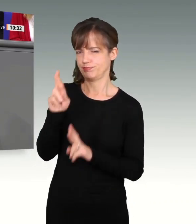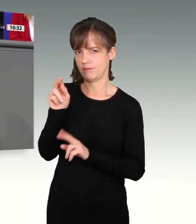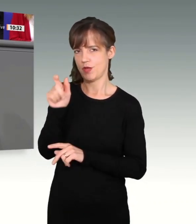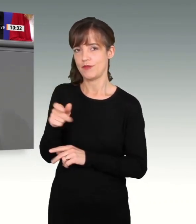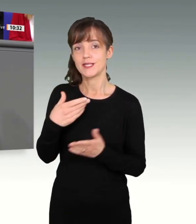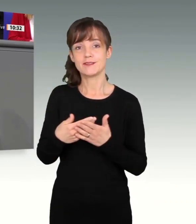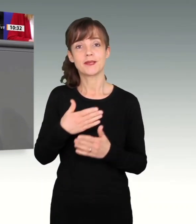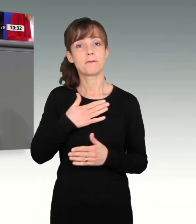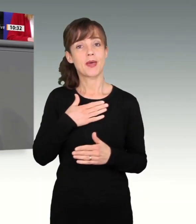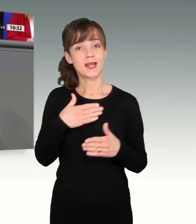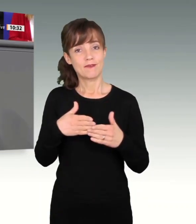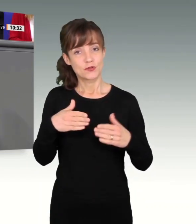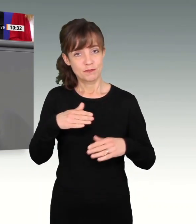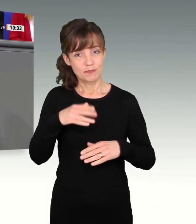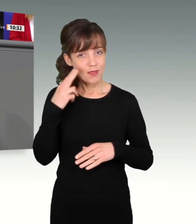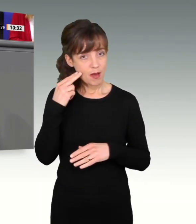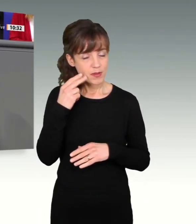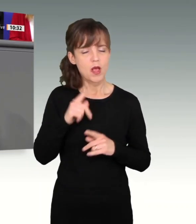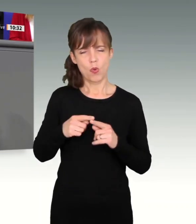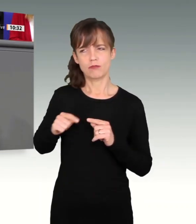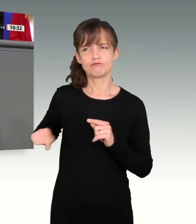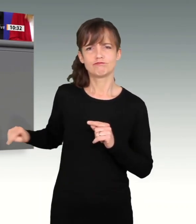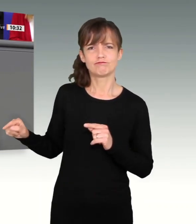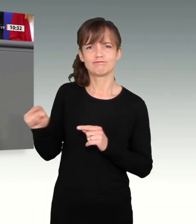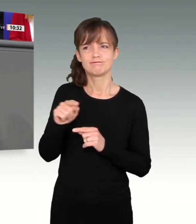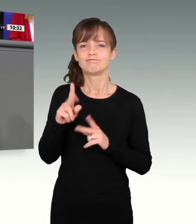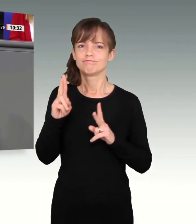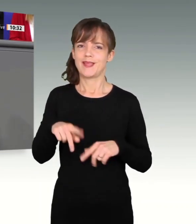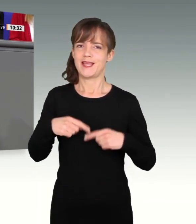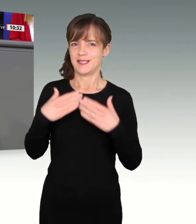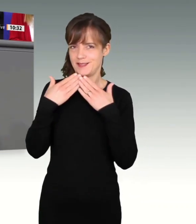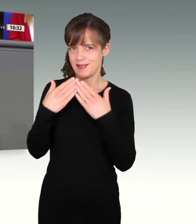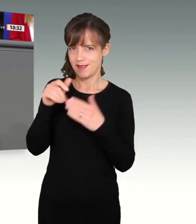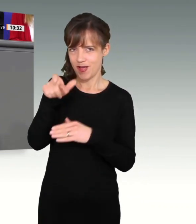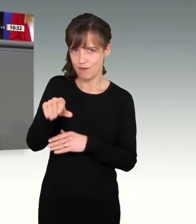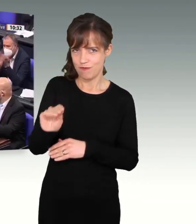Namen meiner Fraktion, aber wahrscheinlich auch von vielen anderen mehr, auch von uns herzlichen Dank sagen.